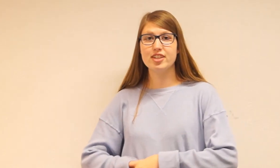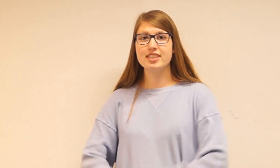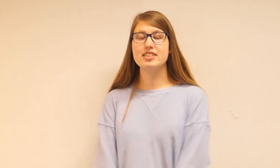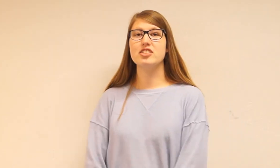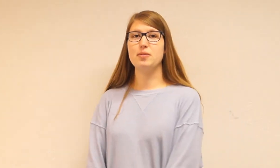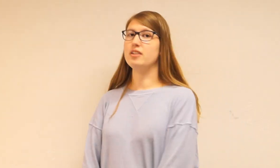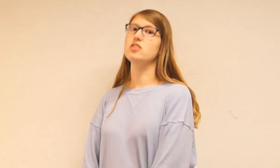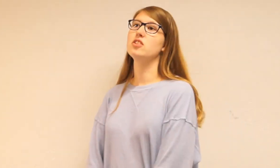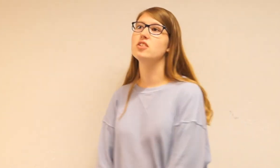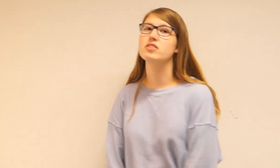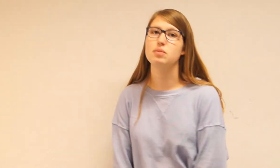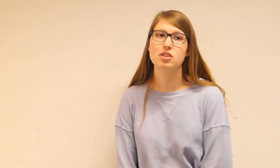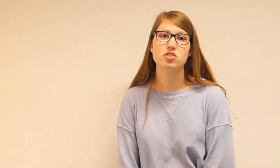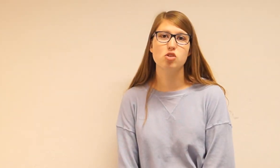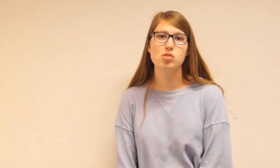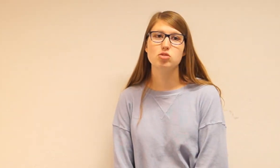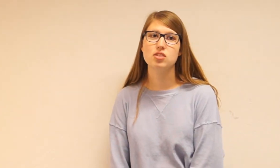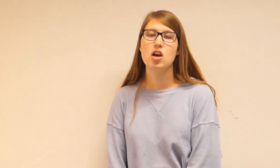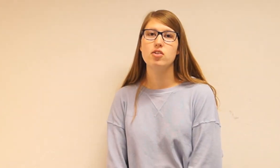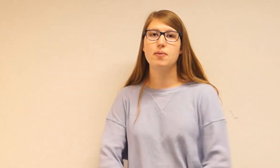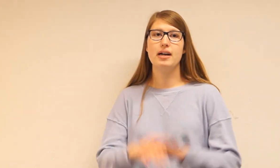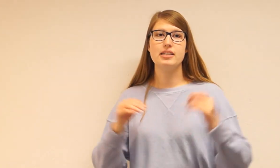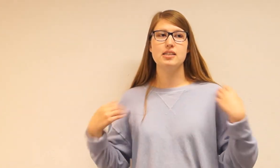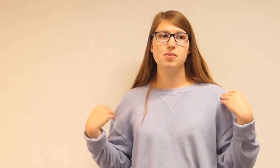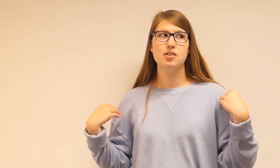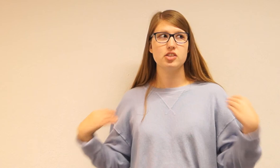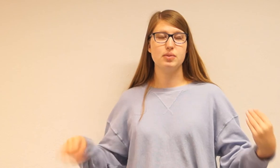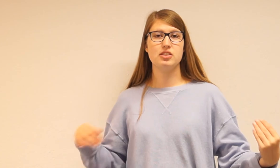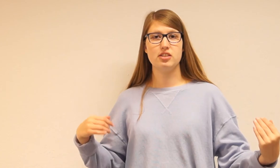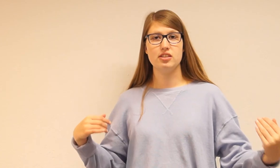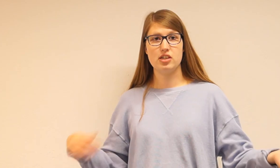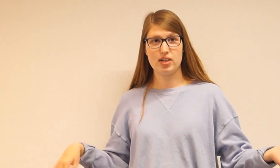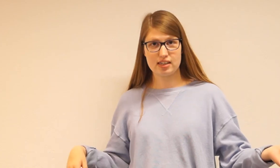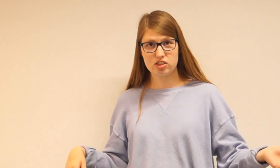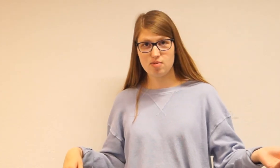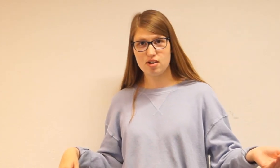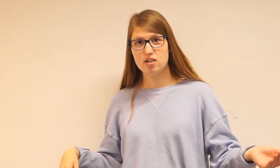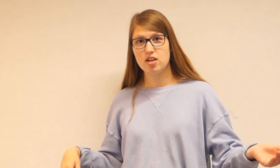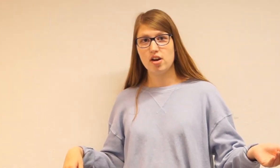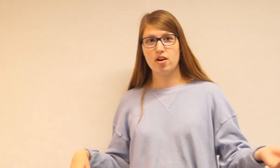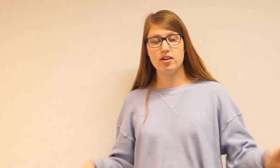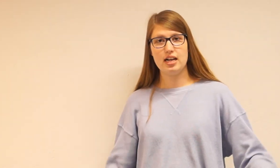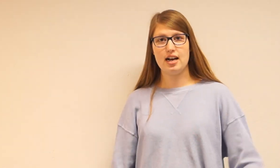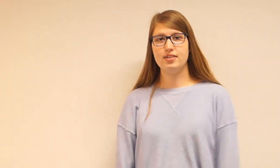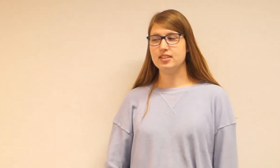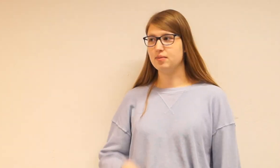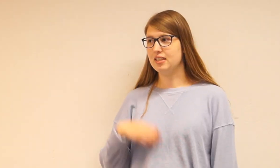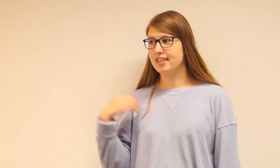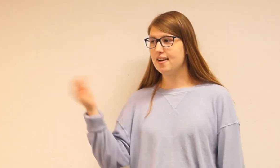Tidsforlængene Som er f.eks. slow motion Hvor man har et klip Som man så laver langt over Og her har vi eksempel lige her